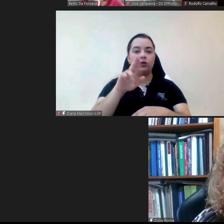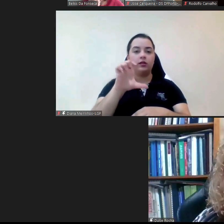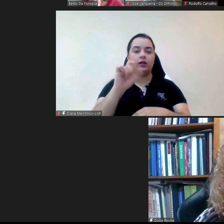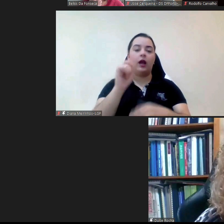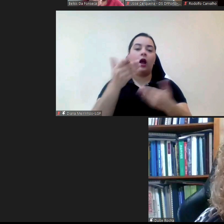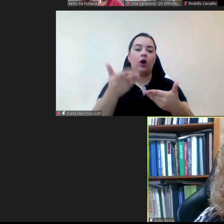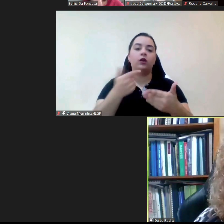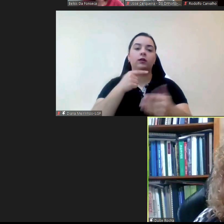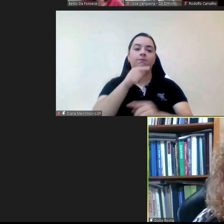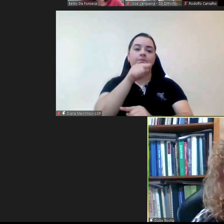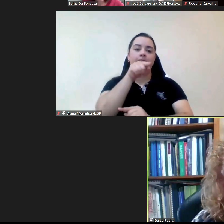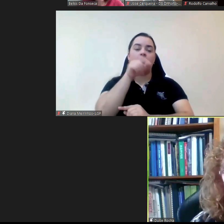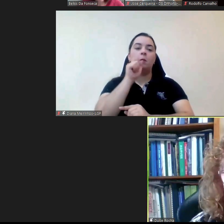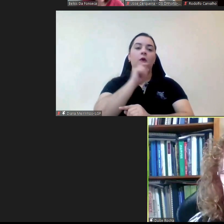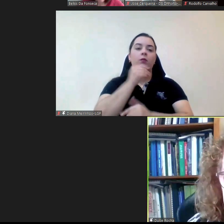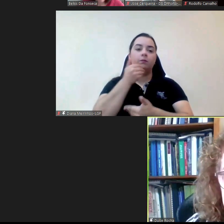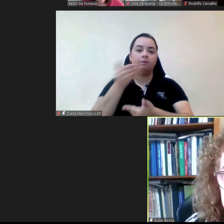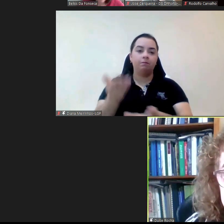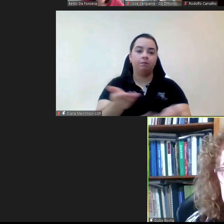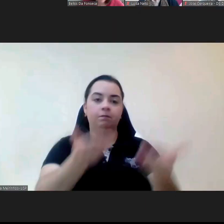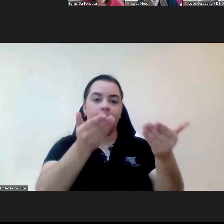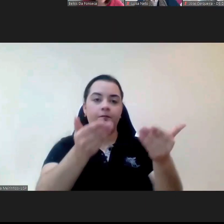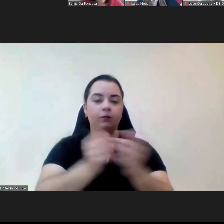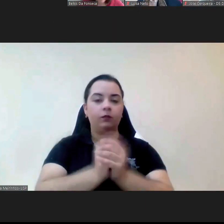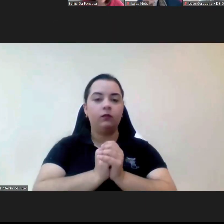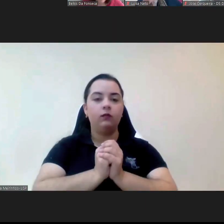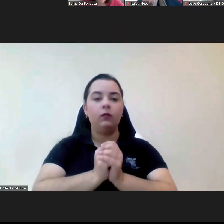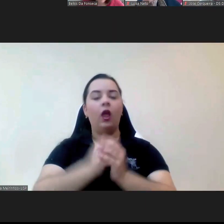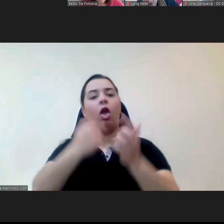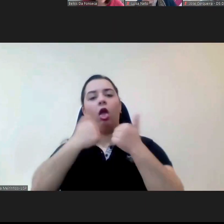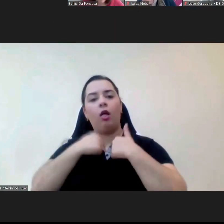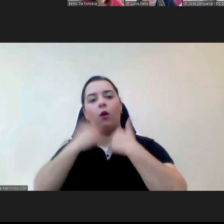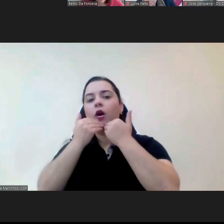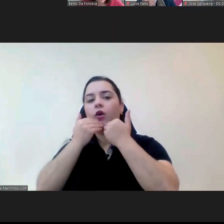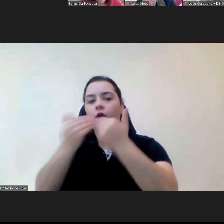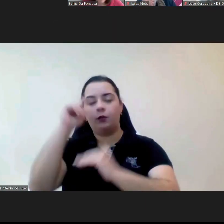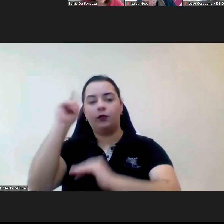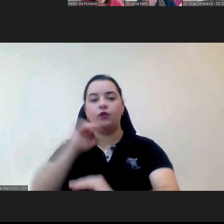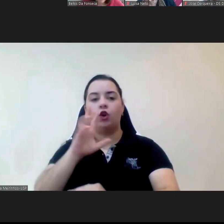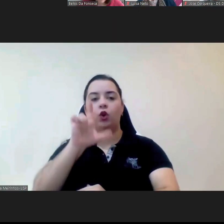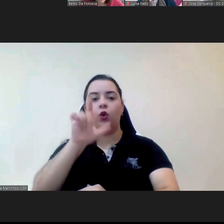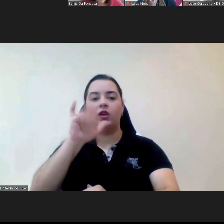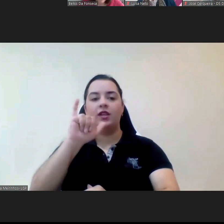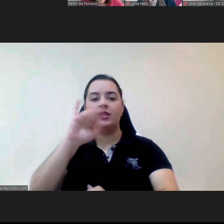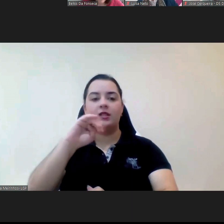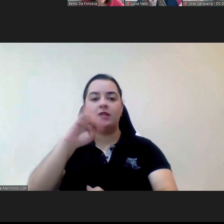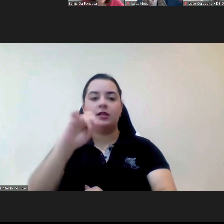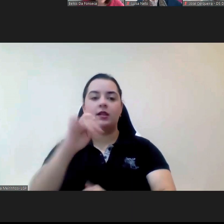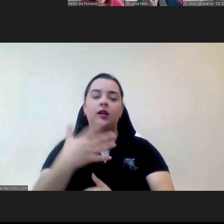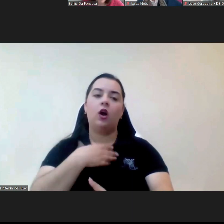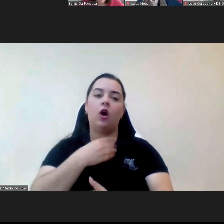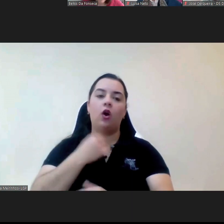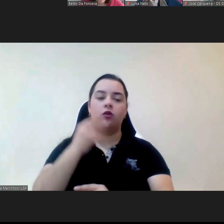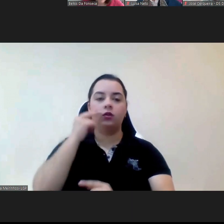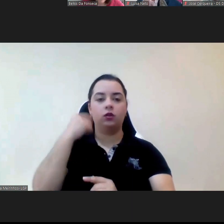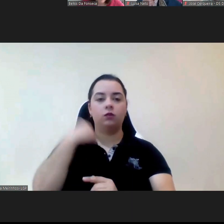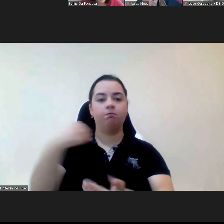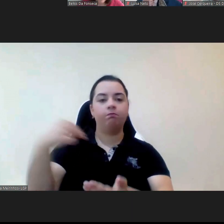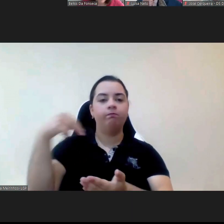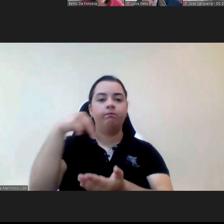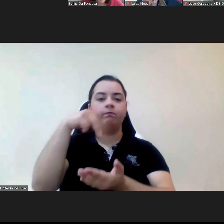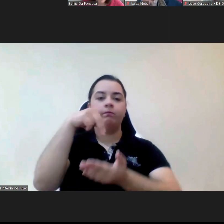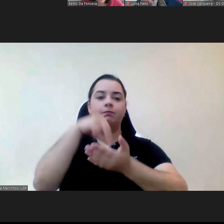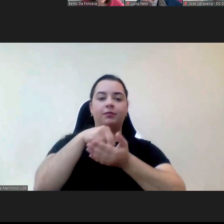Eu é que agradeço muito a professora Luísa Neto é um gosto muito grande fiquei